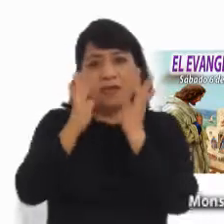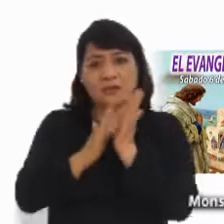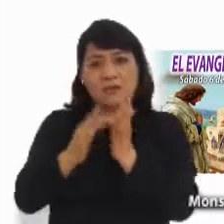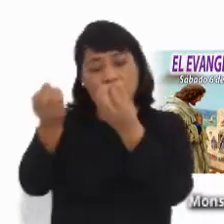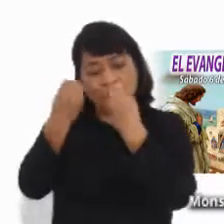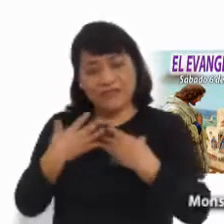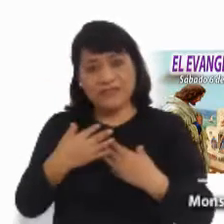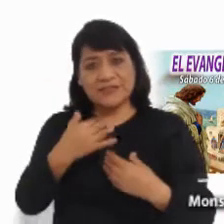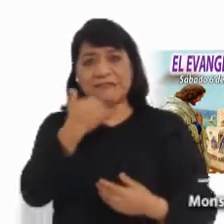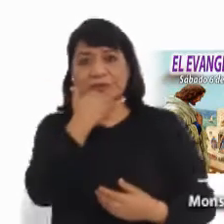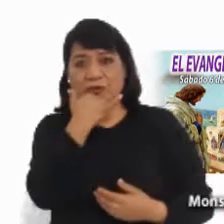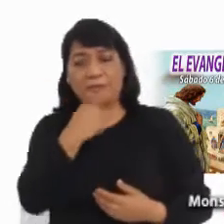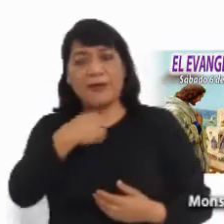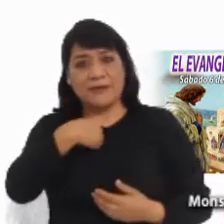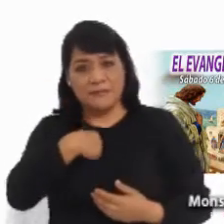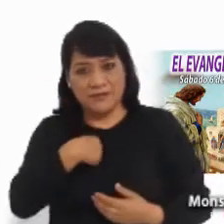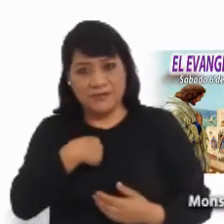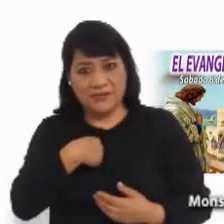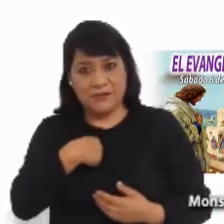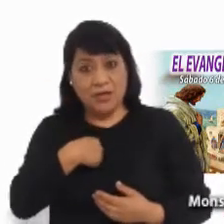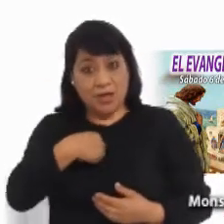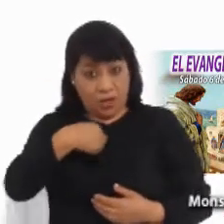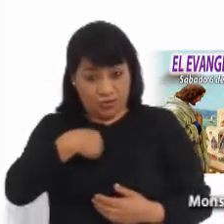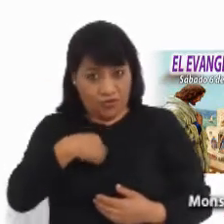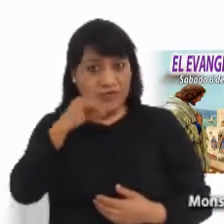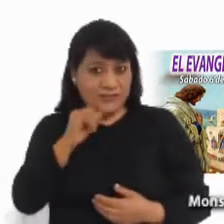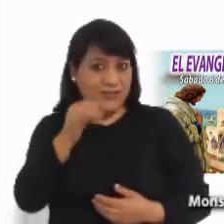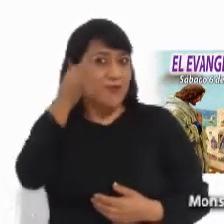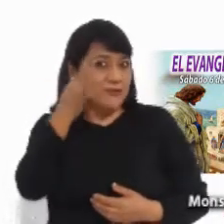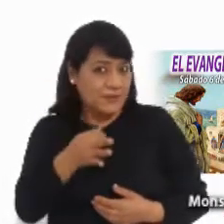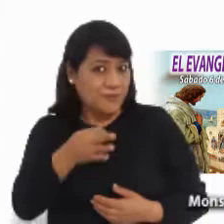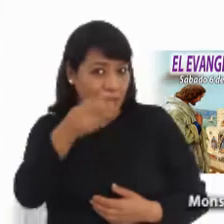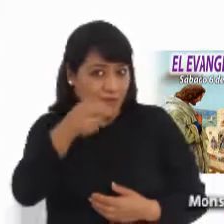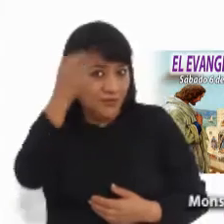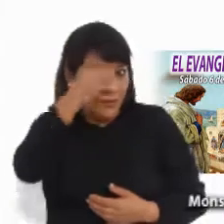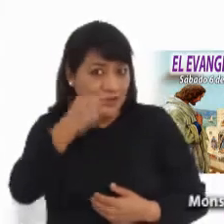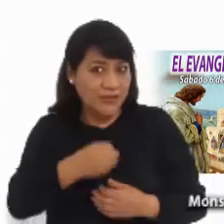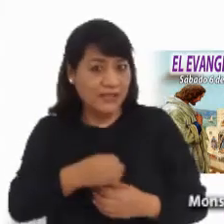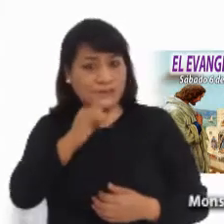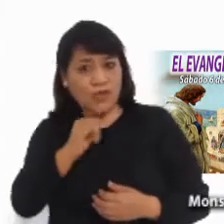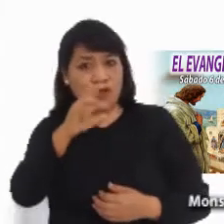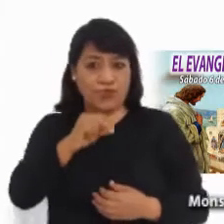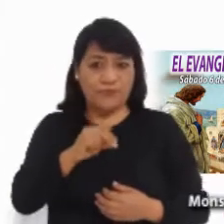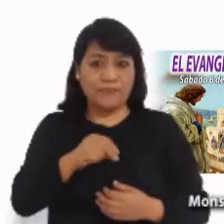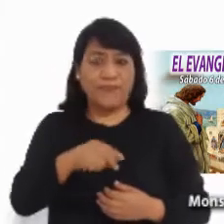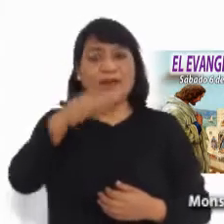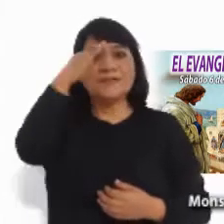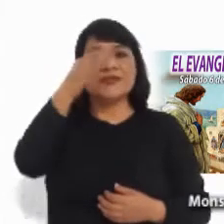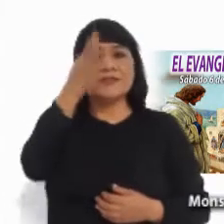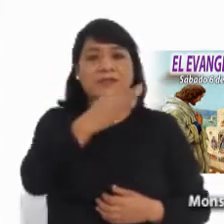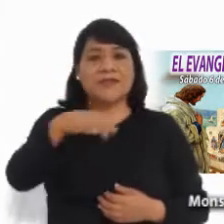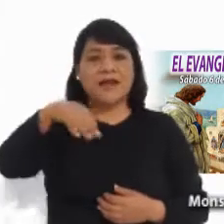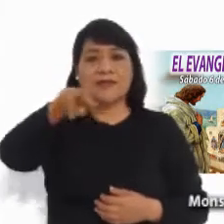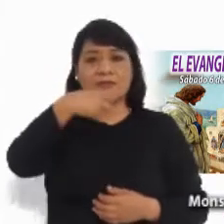mí y me ofrece nuevamente el perdón. Lo aceptaré en esta oportunidad. El Señor te